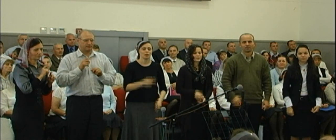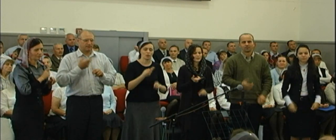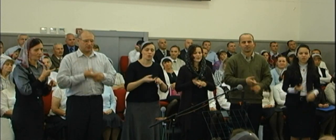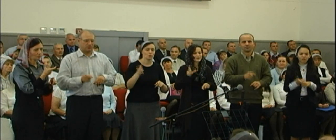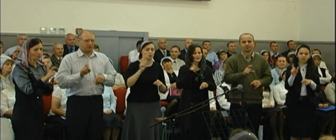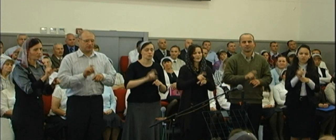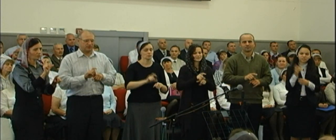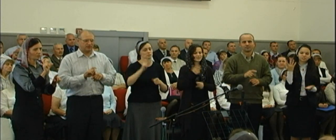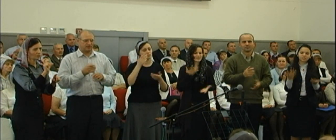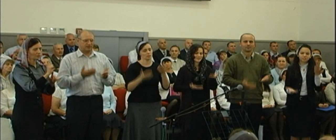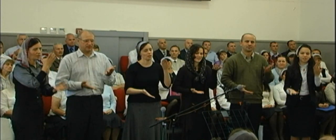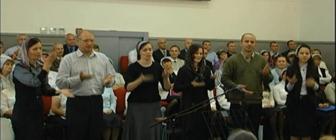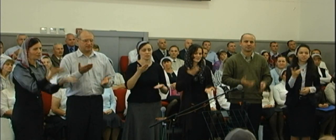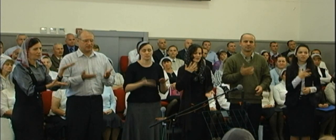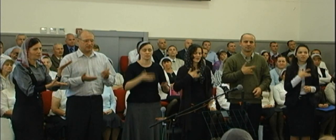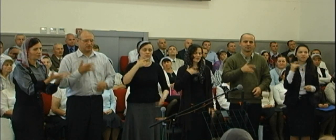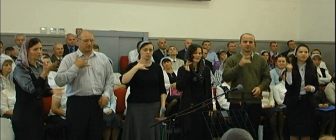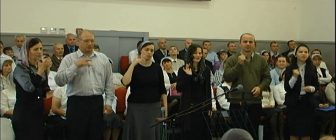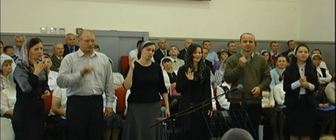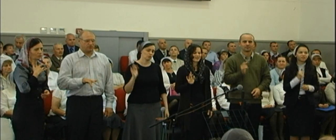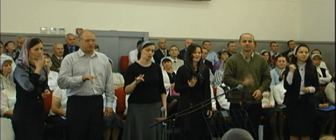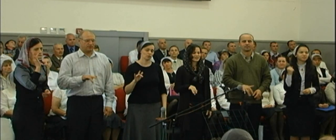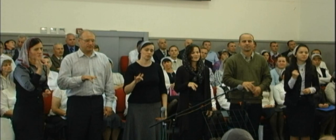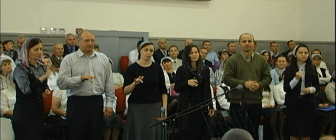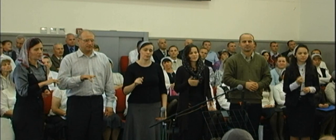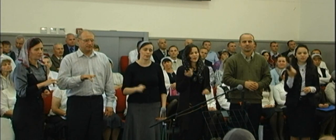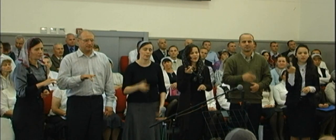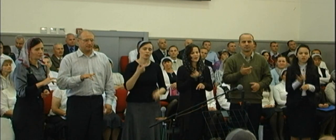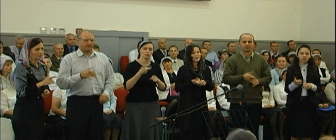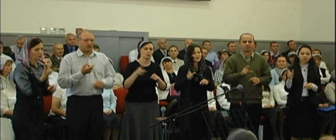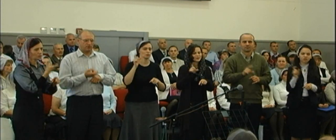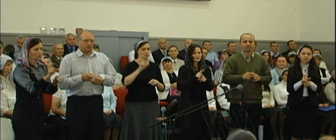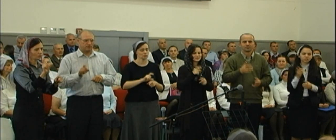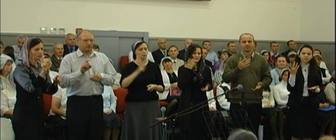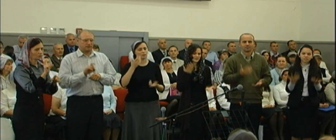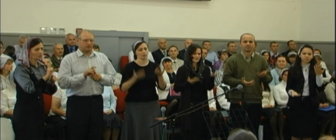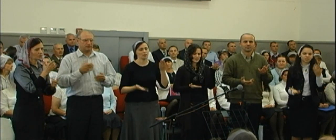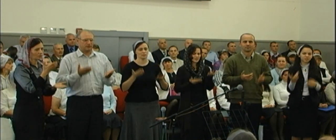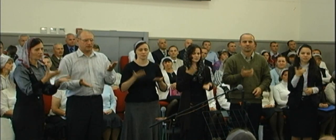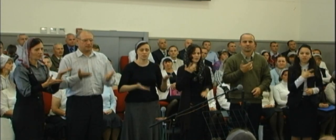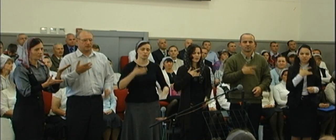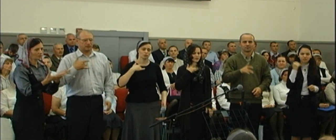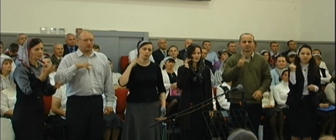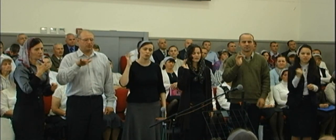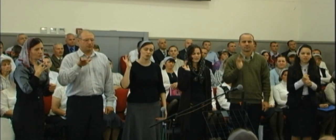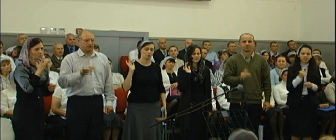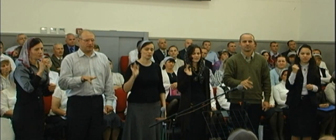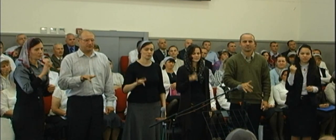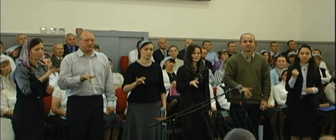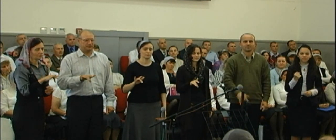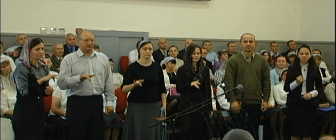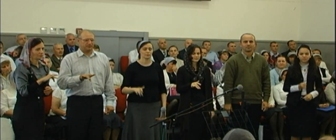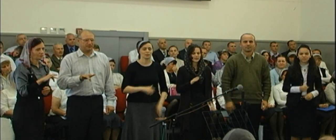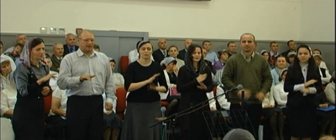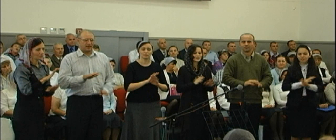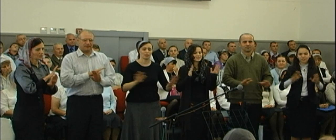О, не слишком ли строга? О, не слишком ли строга?